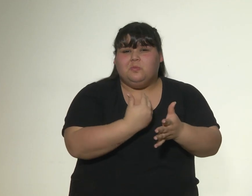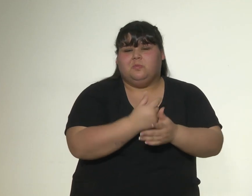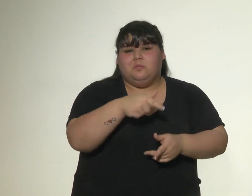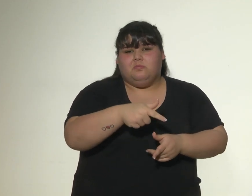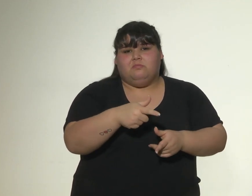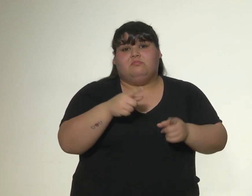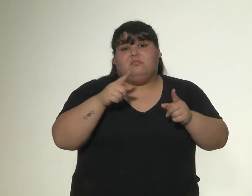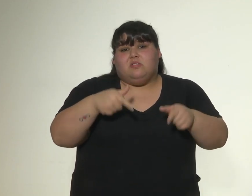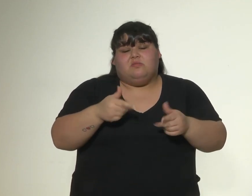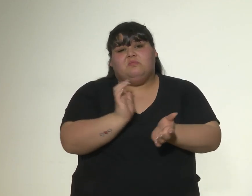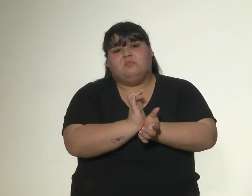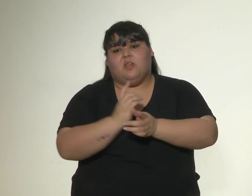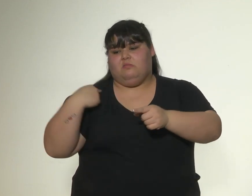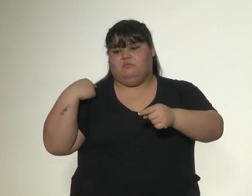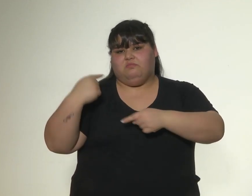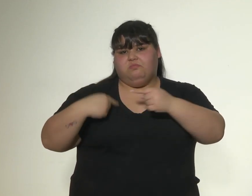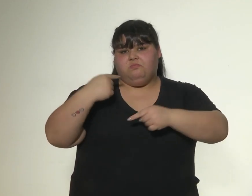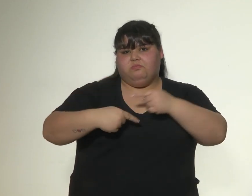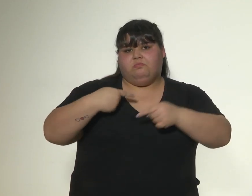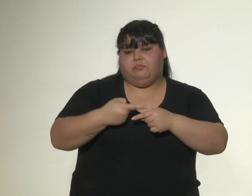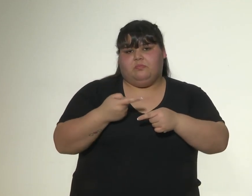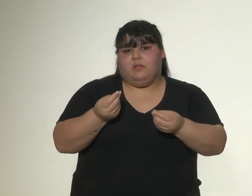reproduciendo así la cadena de impunidad. ¡Gracias!